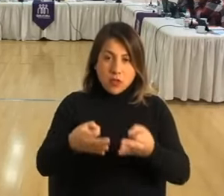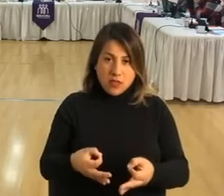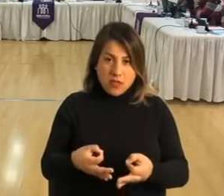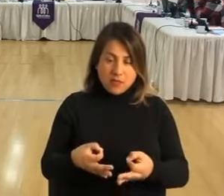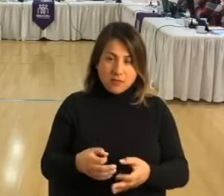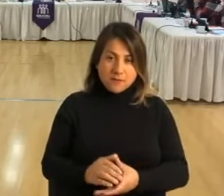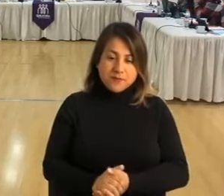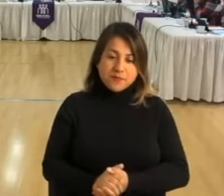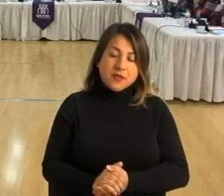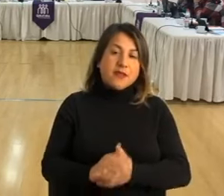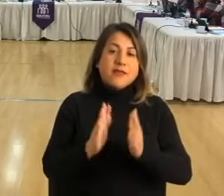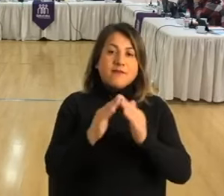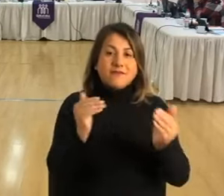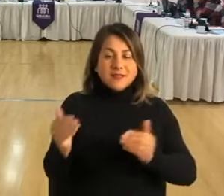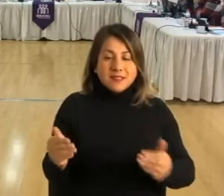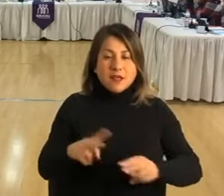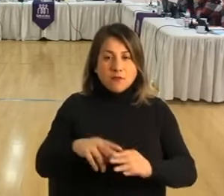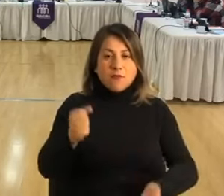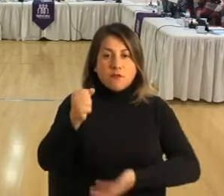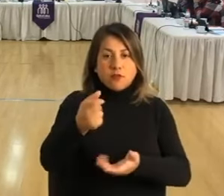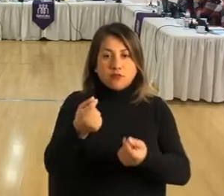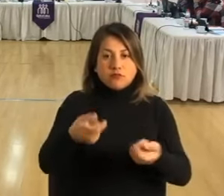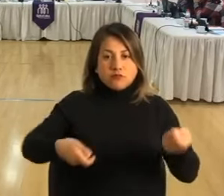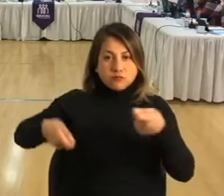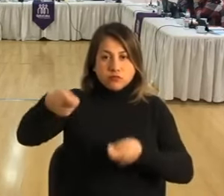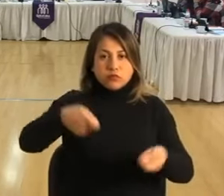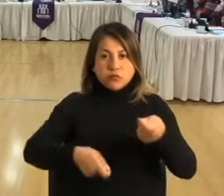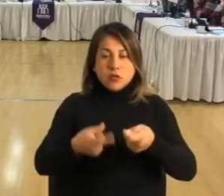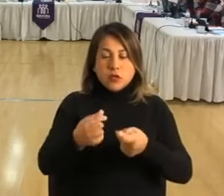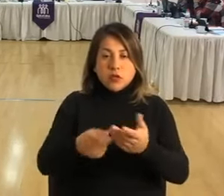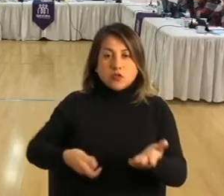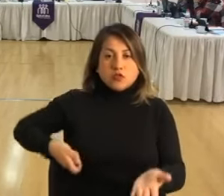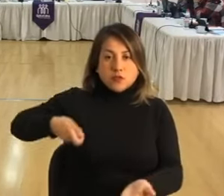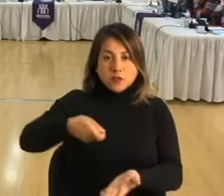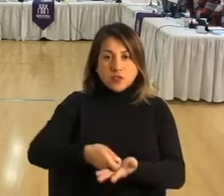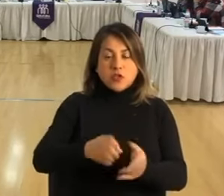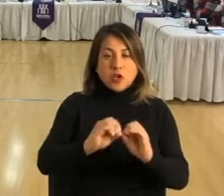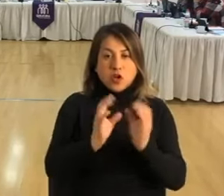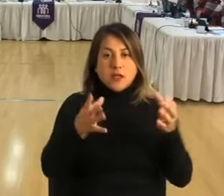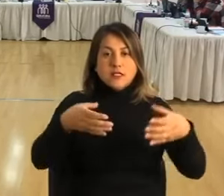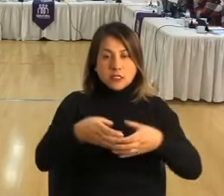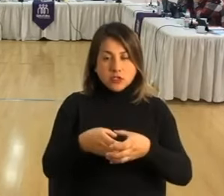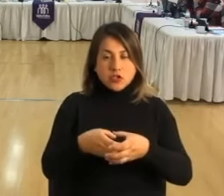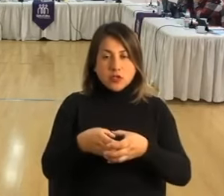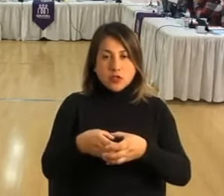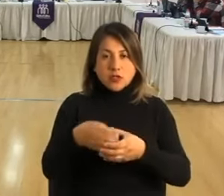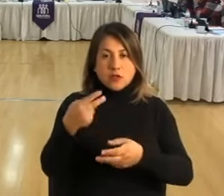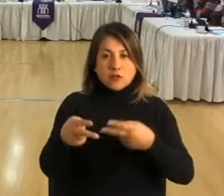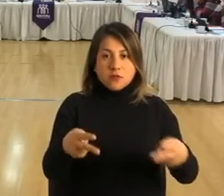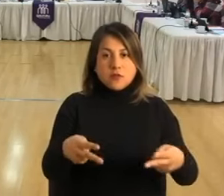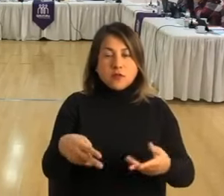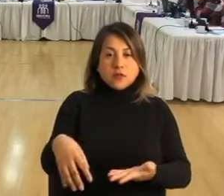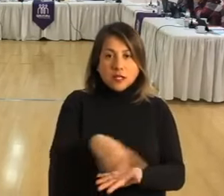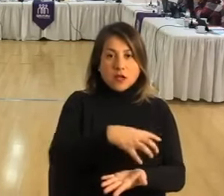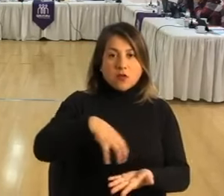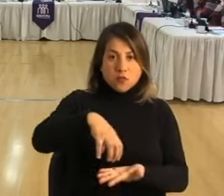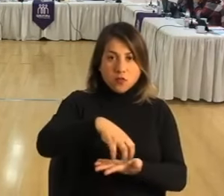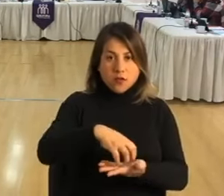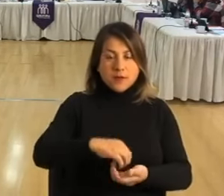vecinal, fondo para subvenciones, para organizaciones de la comuna.